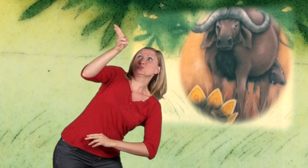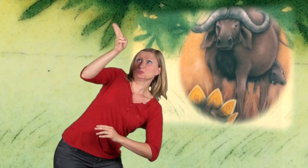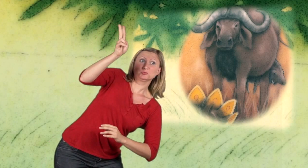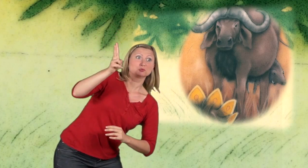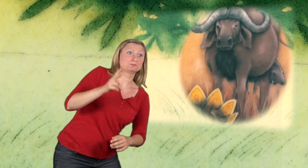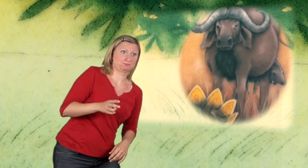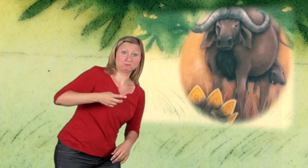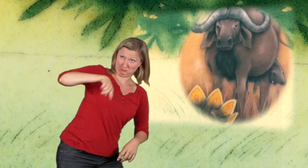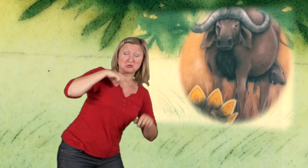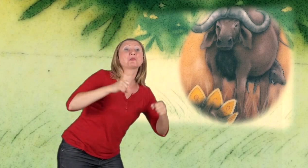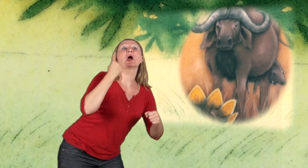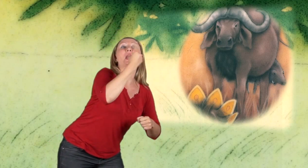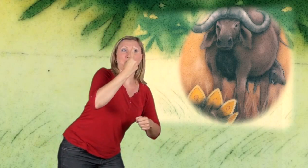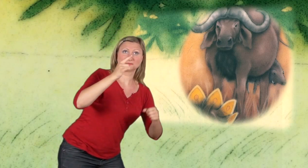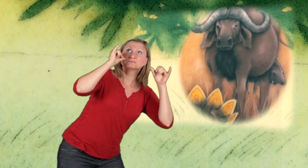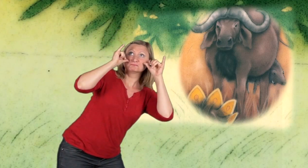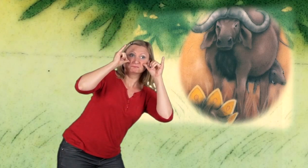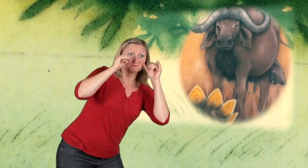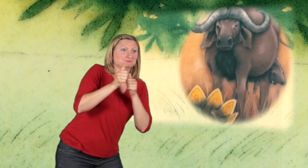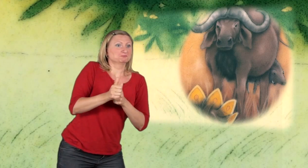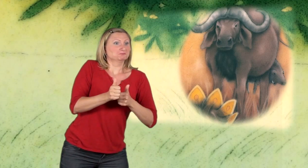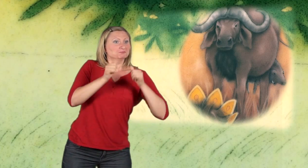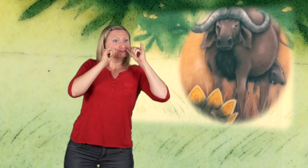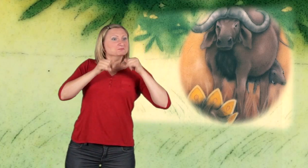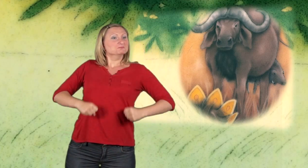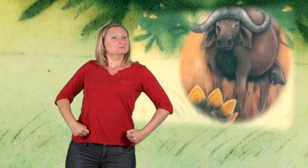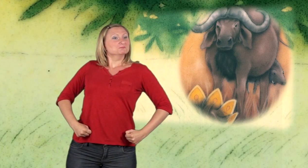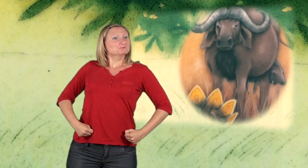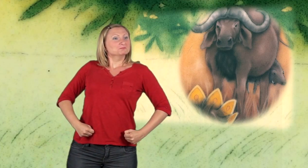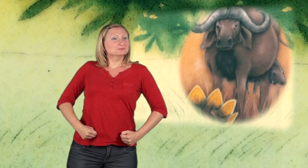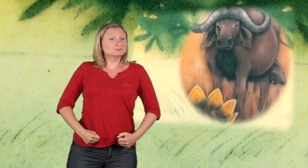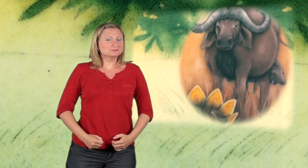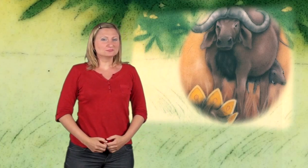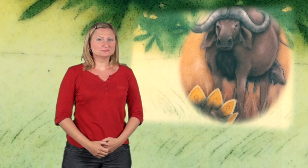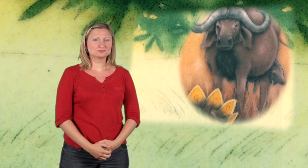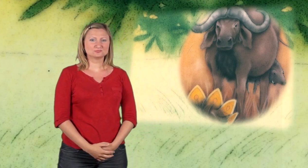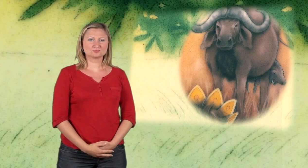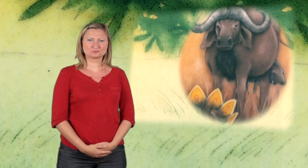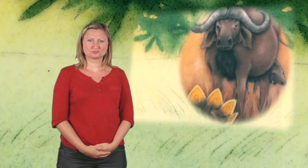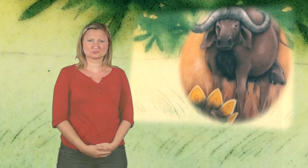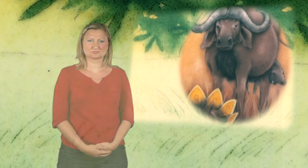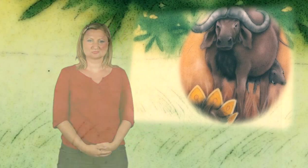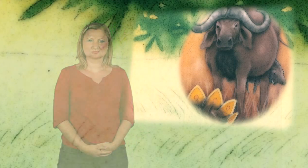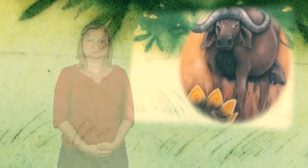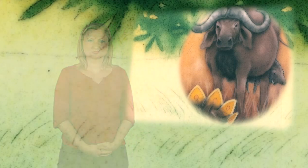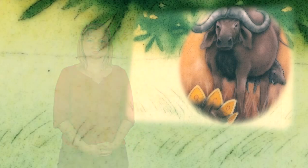Genau, wir schaffen das allein, sagte das Buschwein, das sich hinter dem Büffel versteckt hatte und jetzt wieder vorsichtig